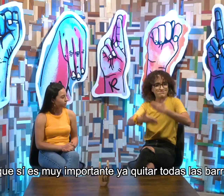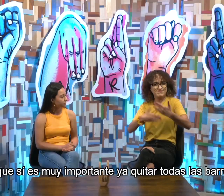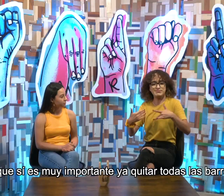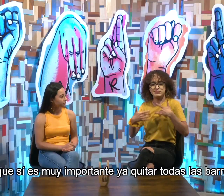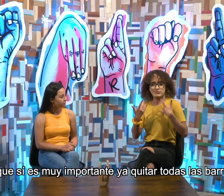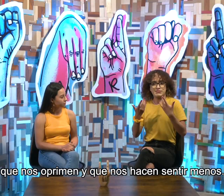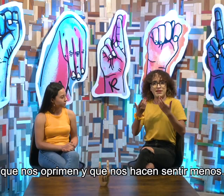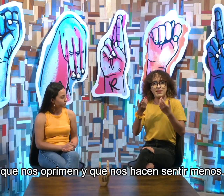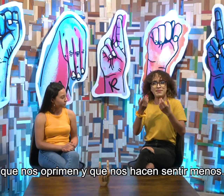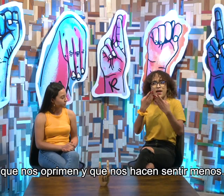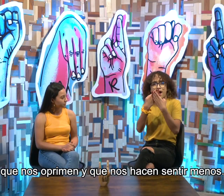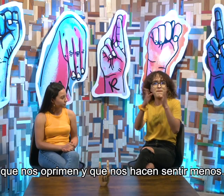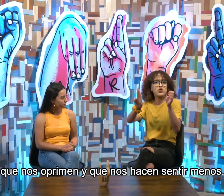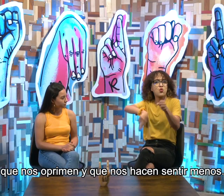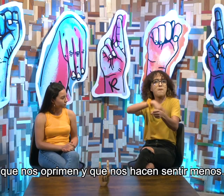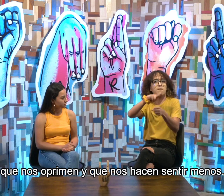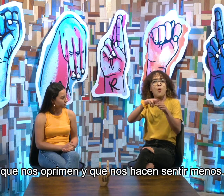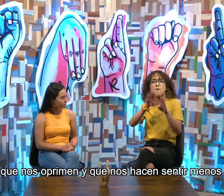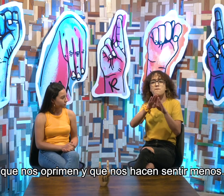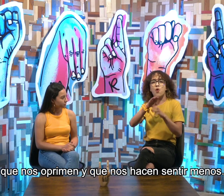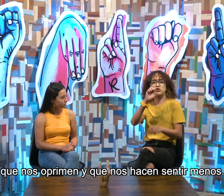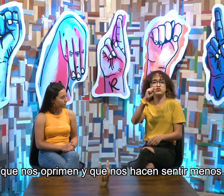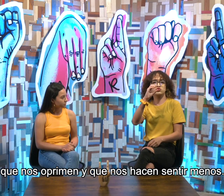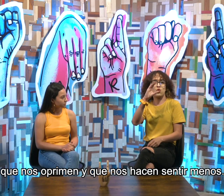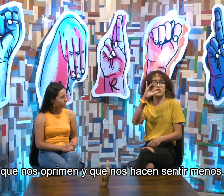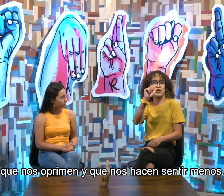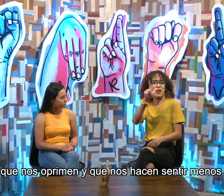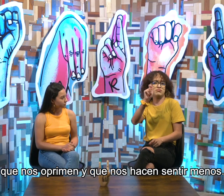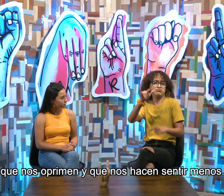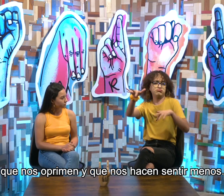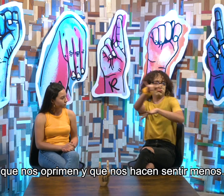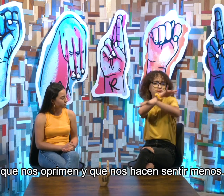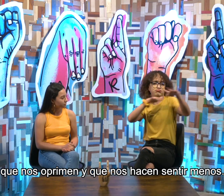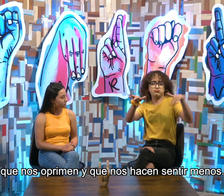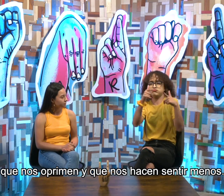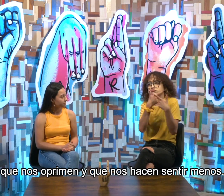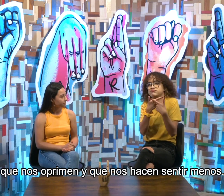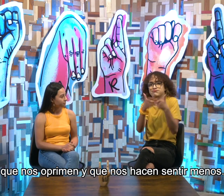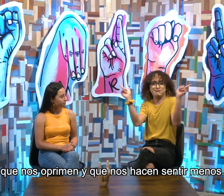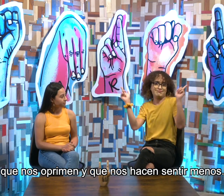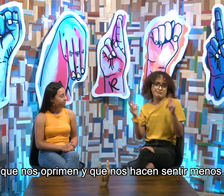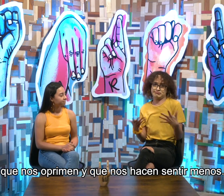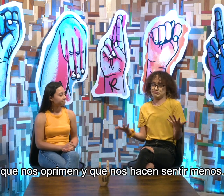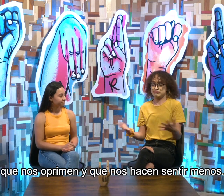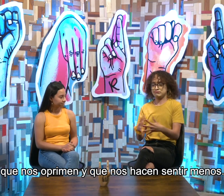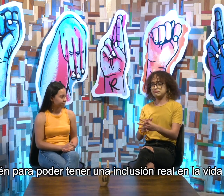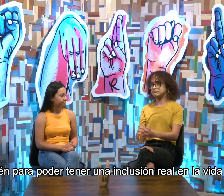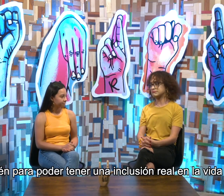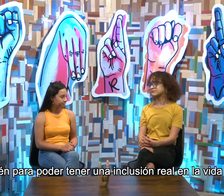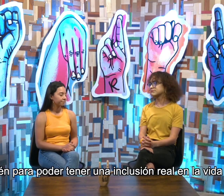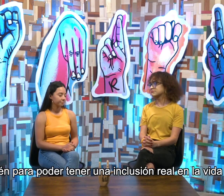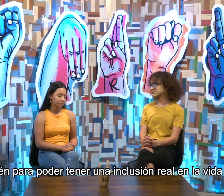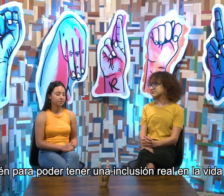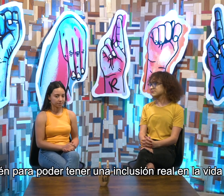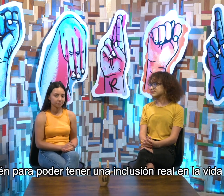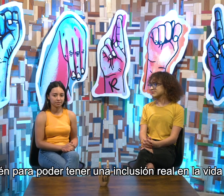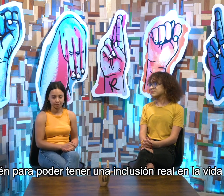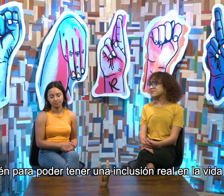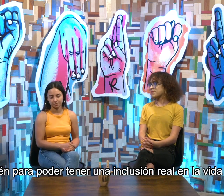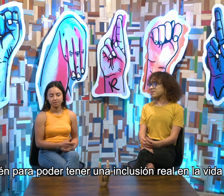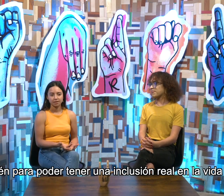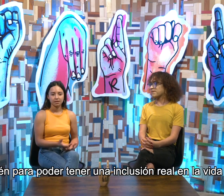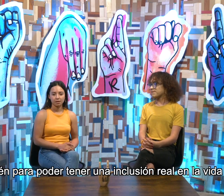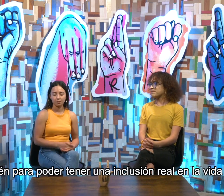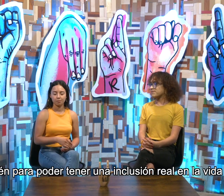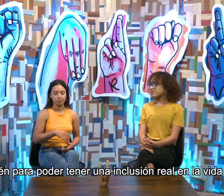todas las barreras que nos oprimen y que nos hacen sentir menos, también para poder tener una